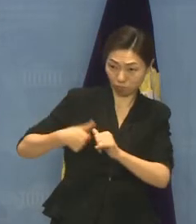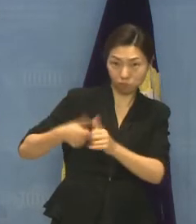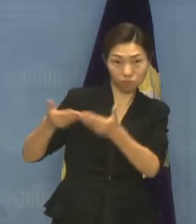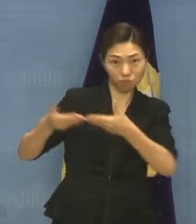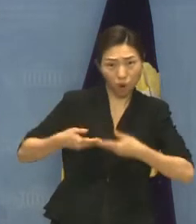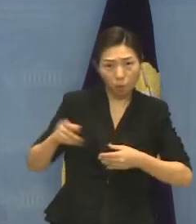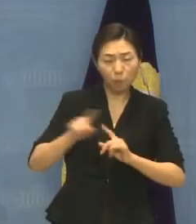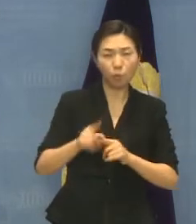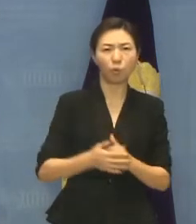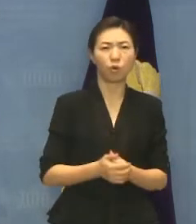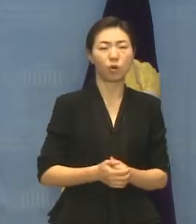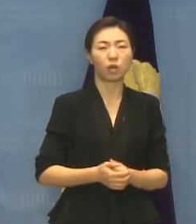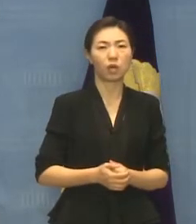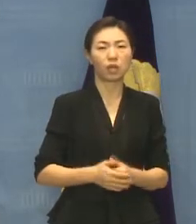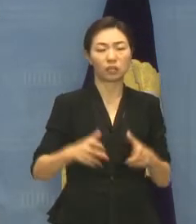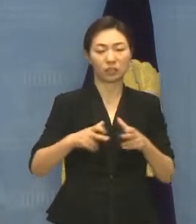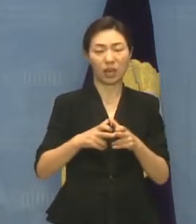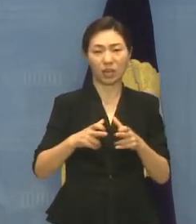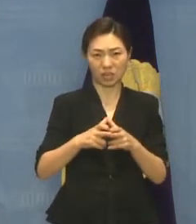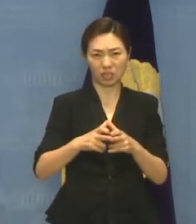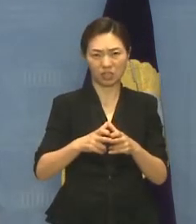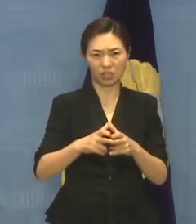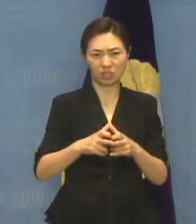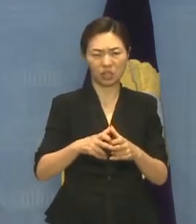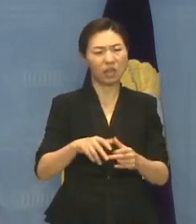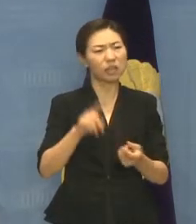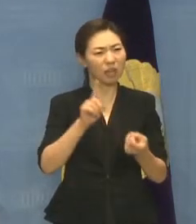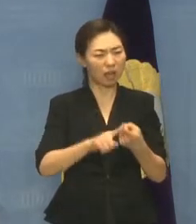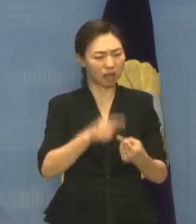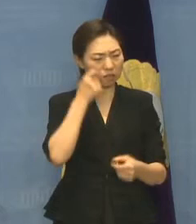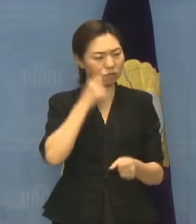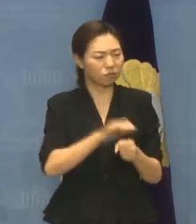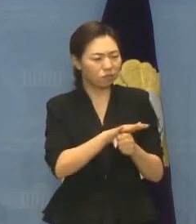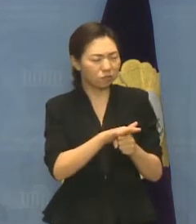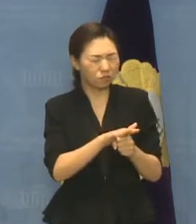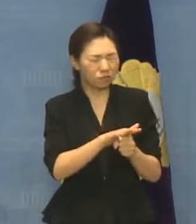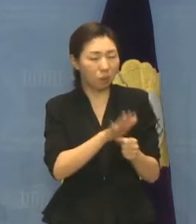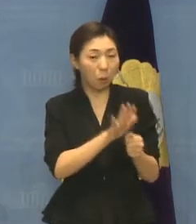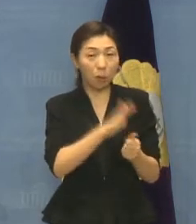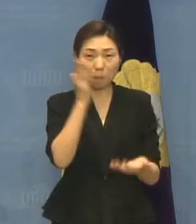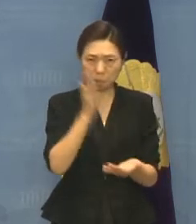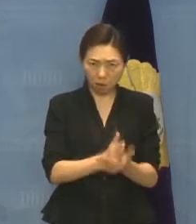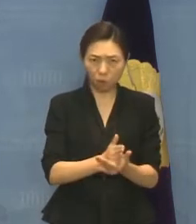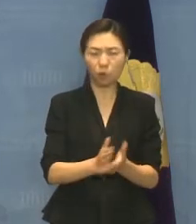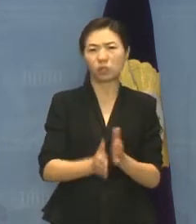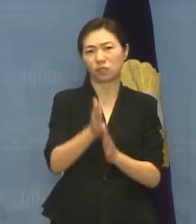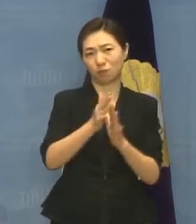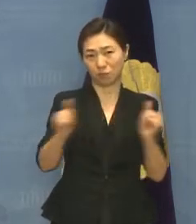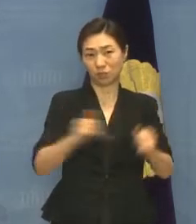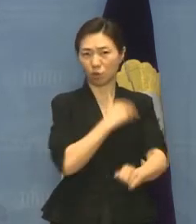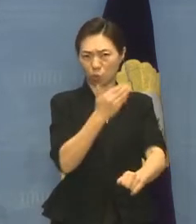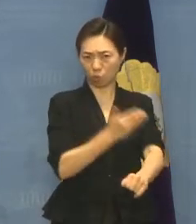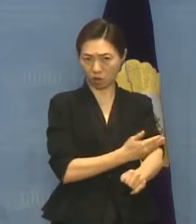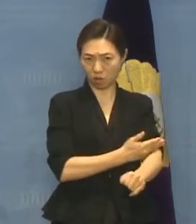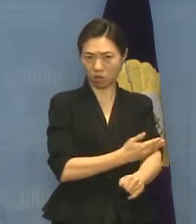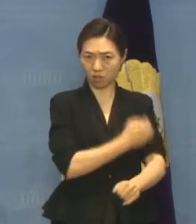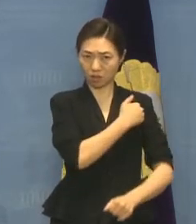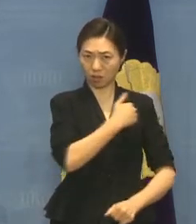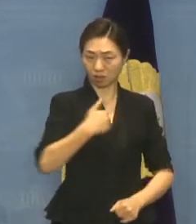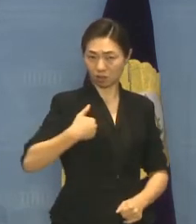이행이 장애인에 대한 시해가 아니라 시민으로서 당연한 권리를 보장하는 일이자